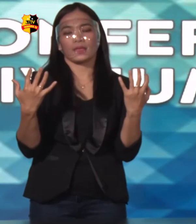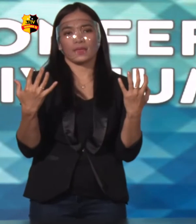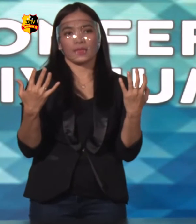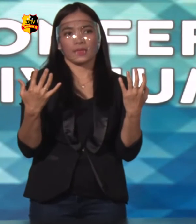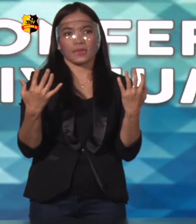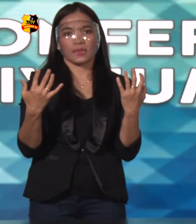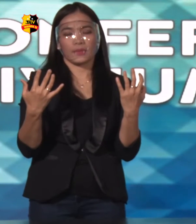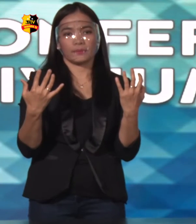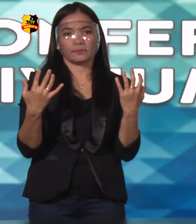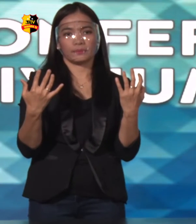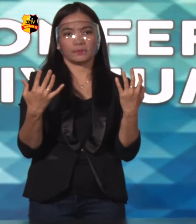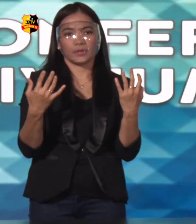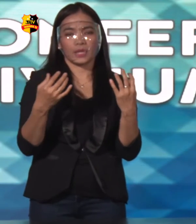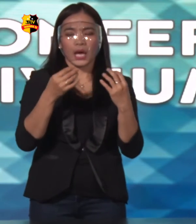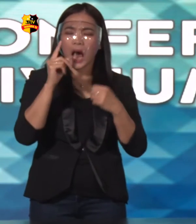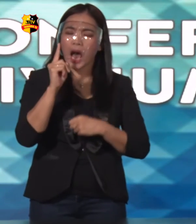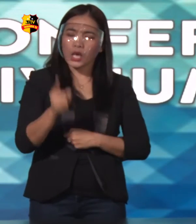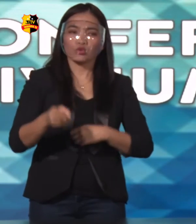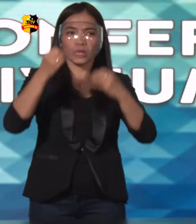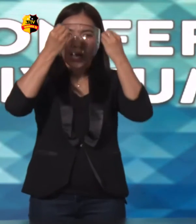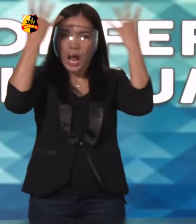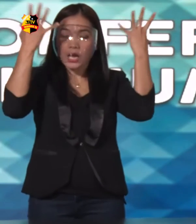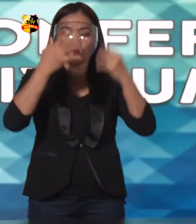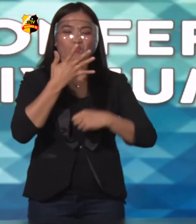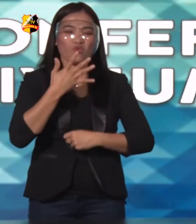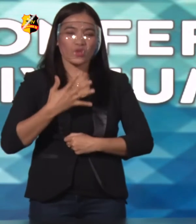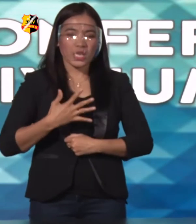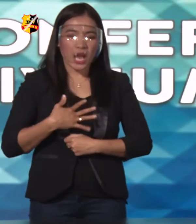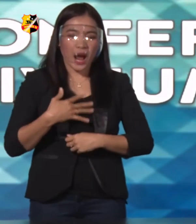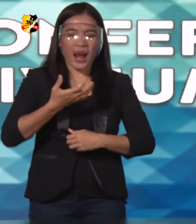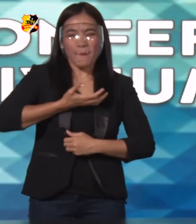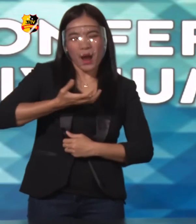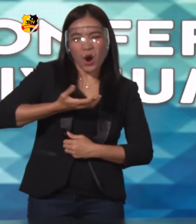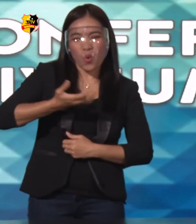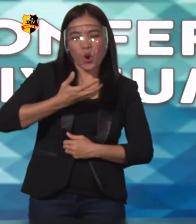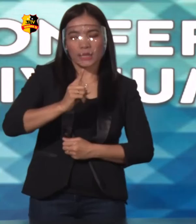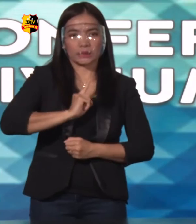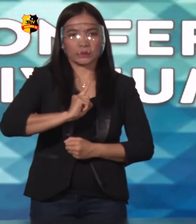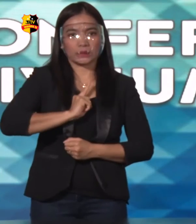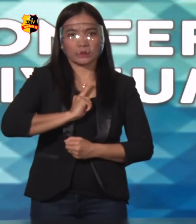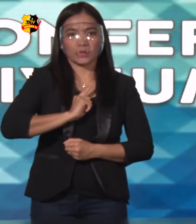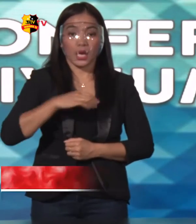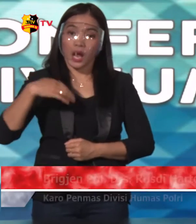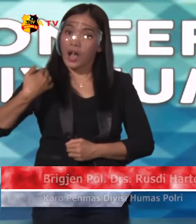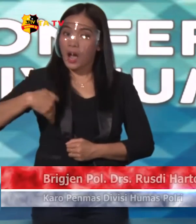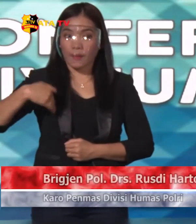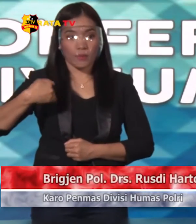Menyadari Memiliki Keinginan secara Pribadi Untuk tidak